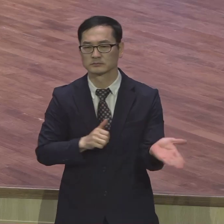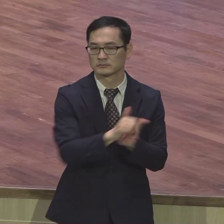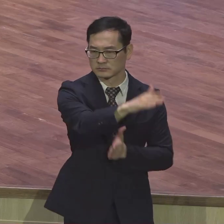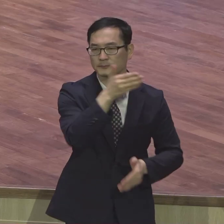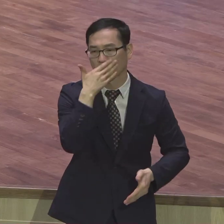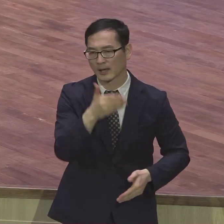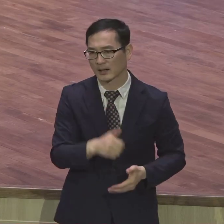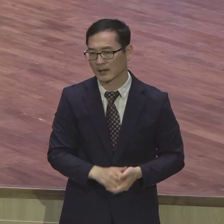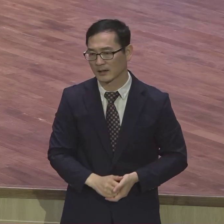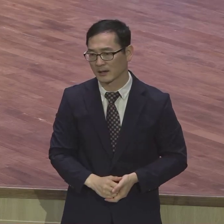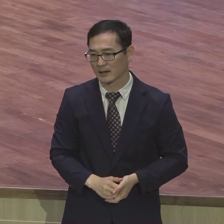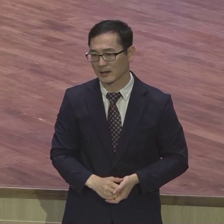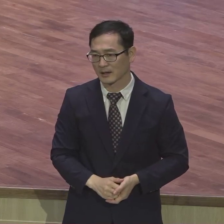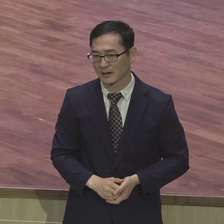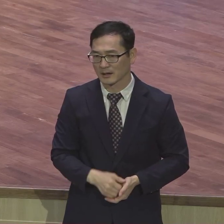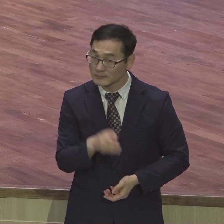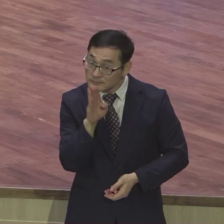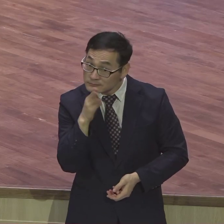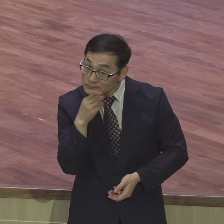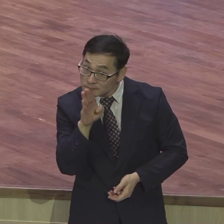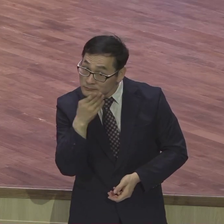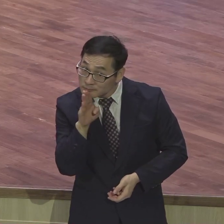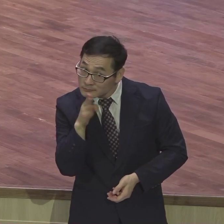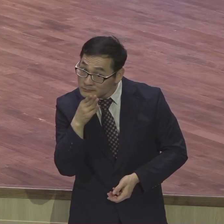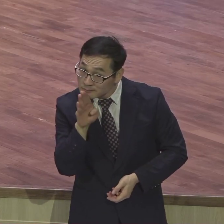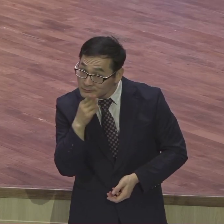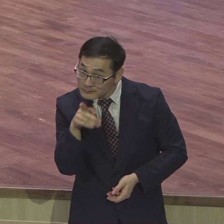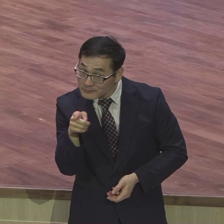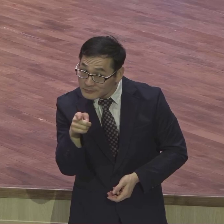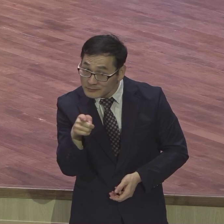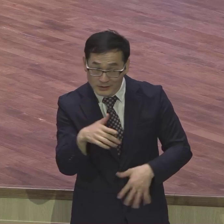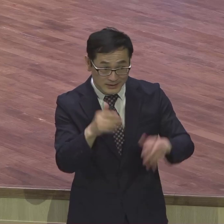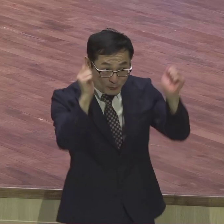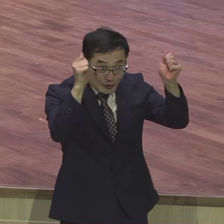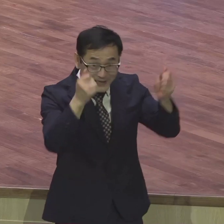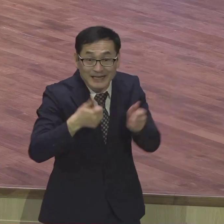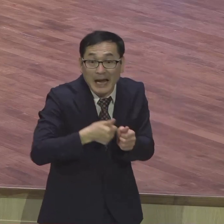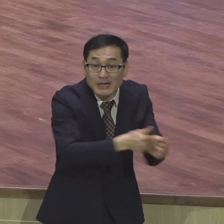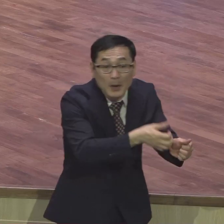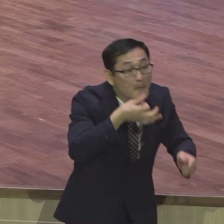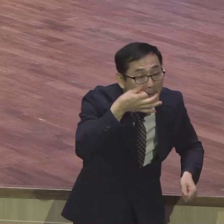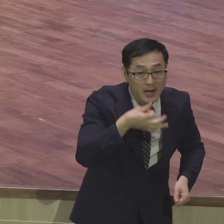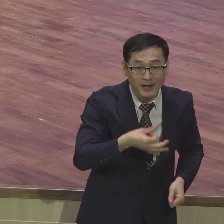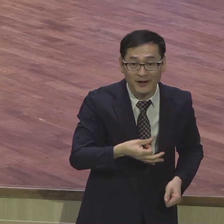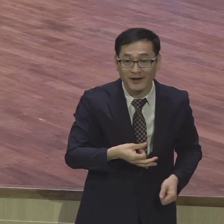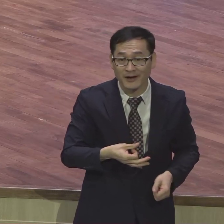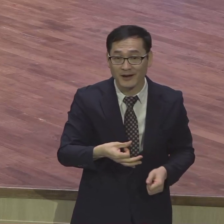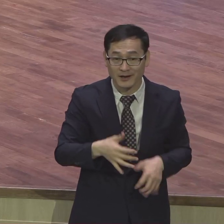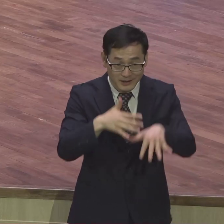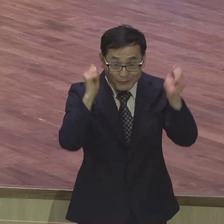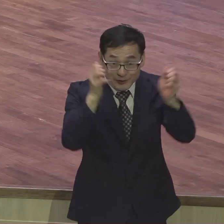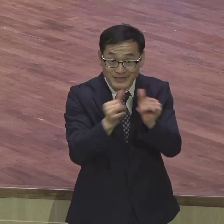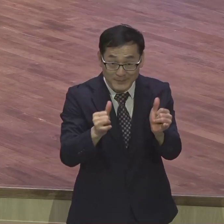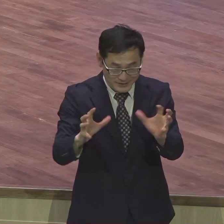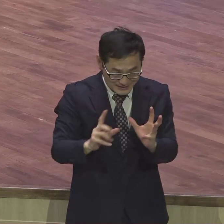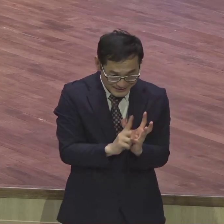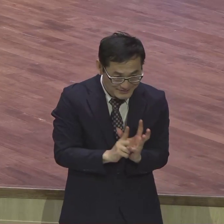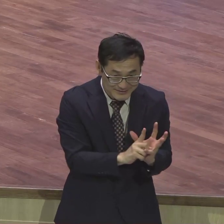안 믿어지거든 무속인들 따라가보세요 무속팀들 따라가면 할 수 있어요 무속팀들 따라가면요 여러분 같이 쫓아낼 수